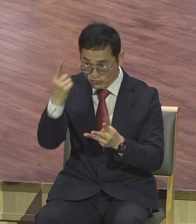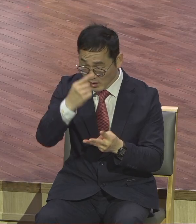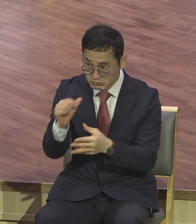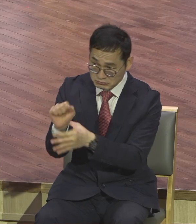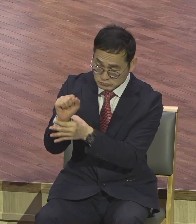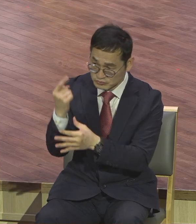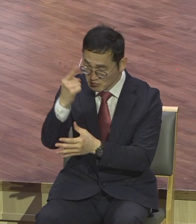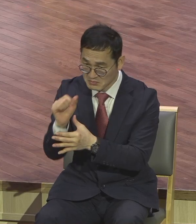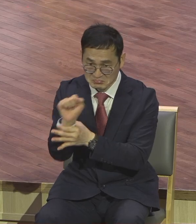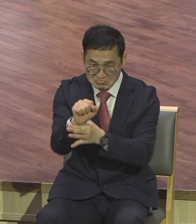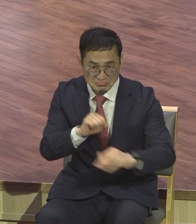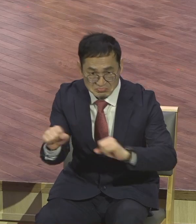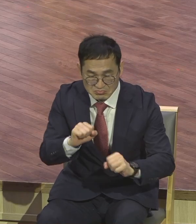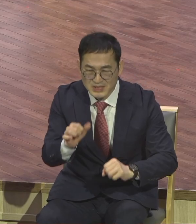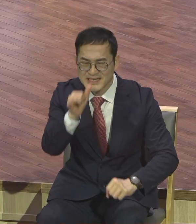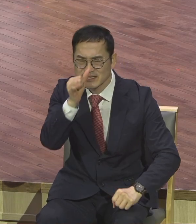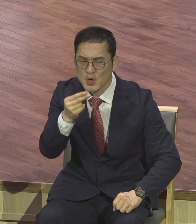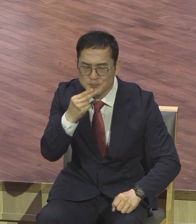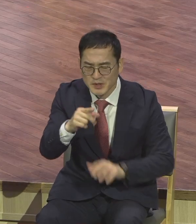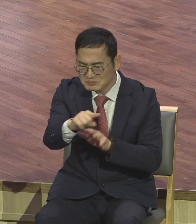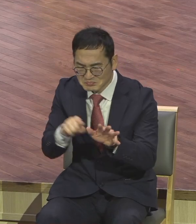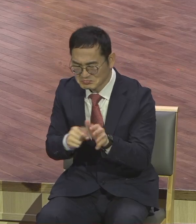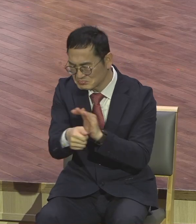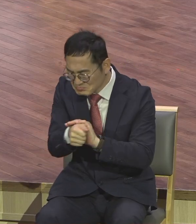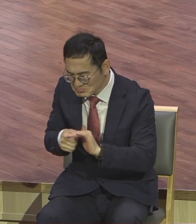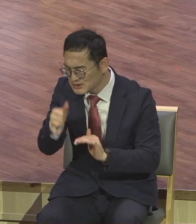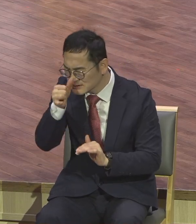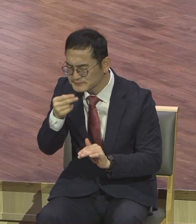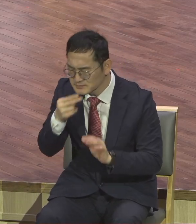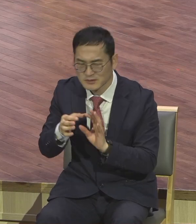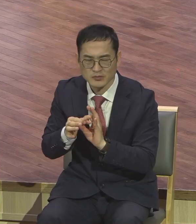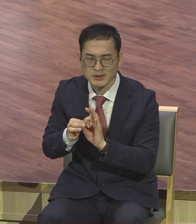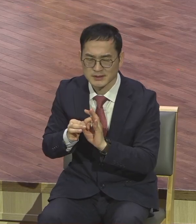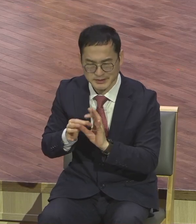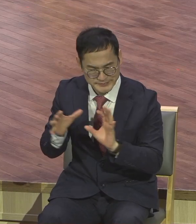보이든 유명했든 안 했든 말을 많이 했든 작게 했든